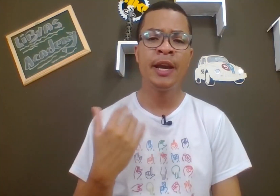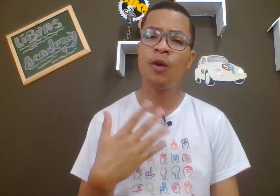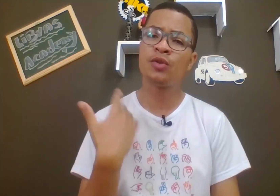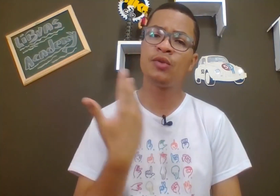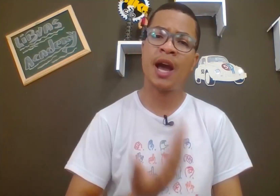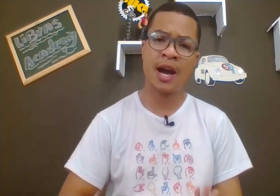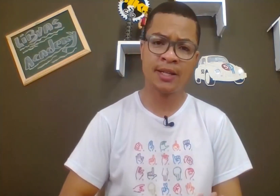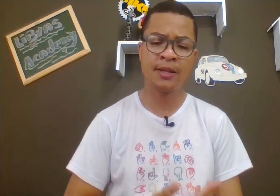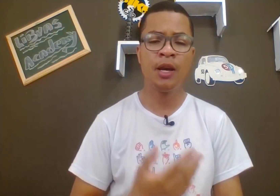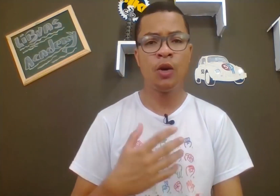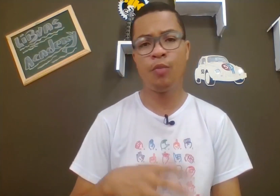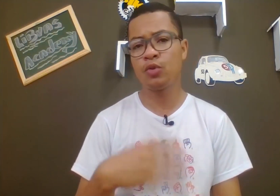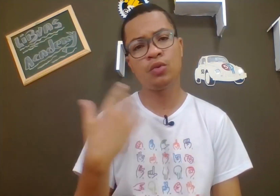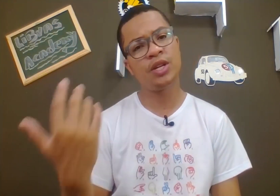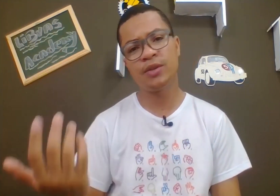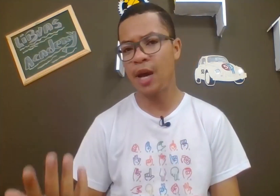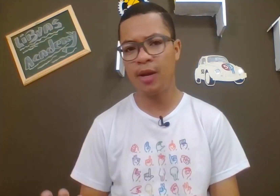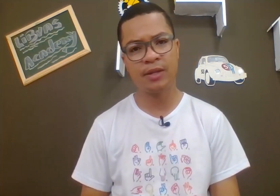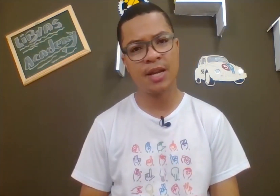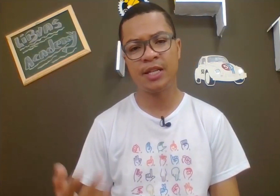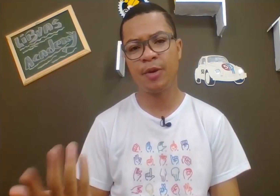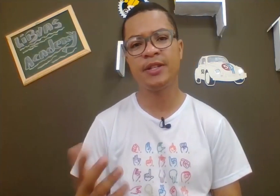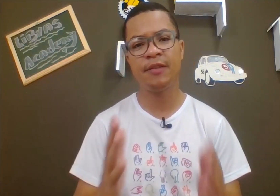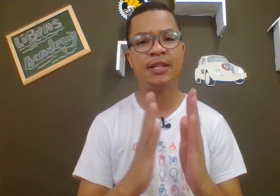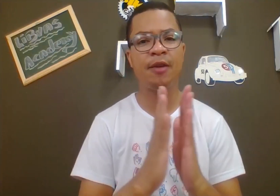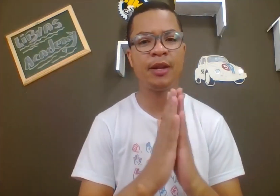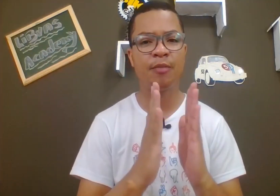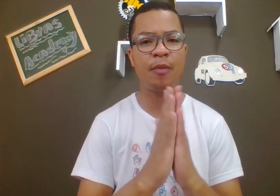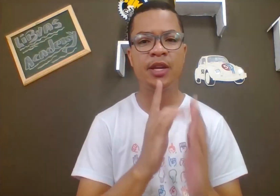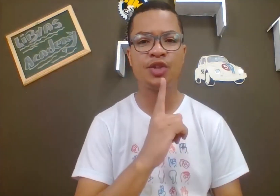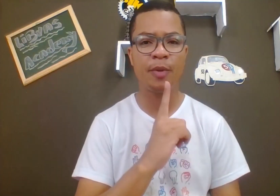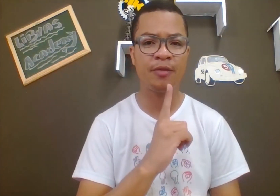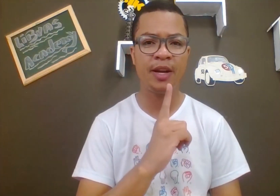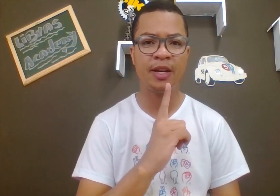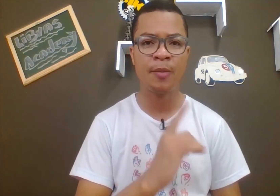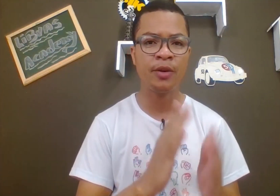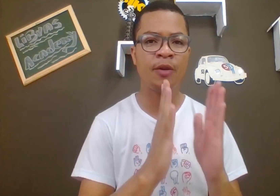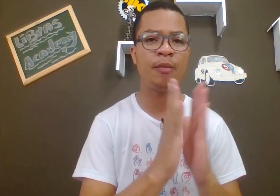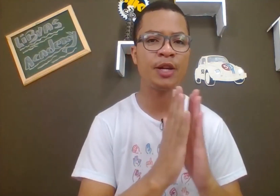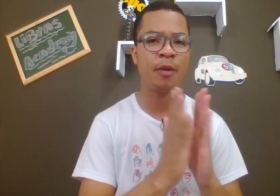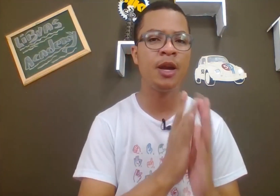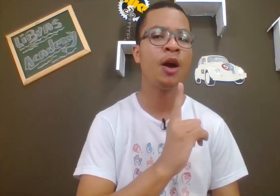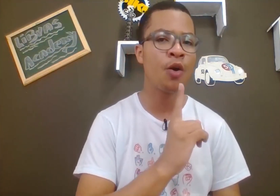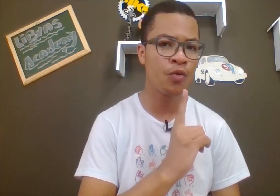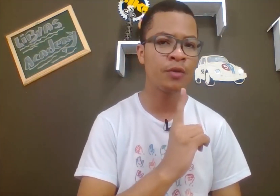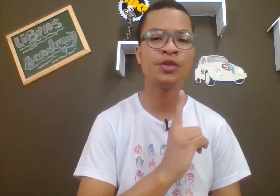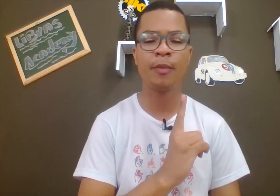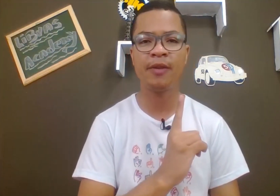Em alguns lugares, ou para um surdo que não sabe, em língua de sinais, você pode fazer aniversário, batendo palminha, soprando velhinha, tá bom? Então, bate palminha, sopra